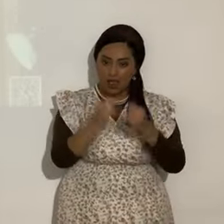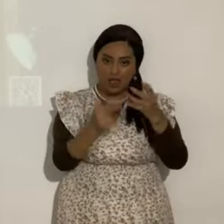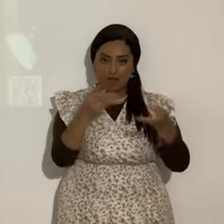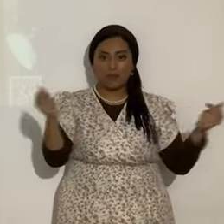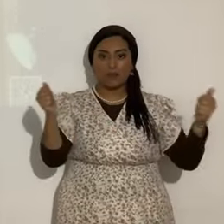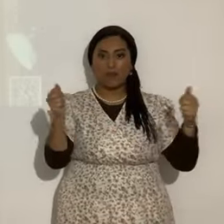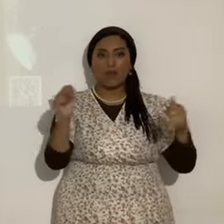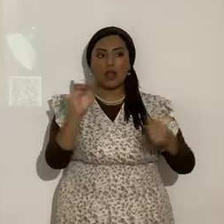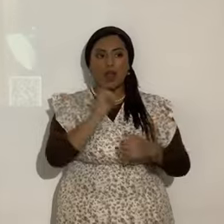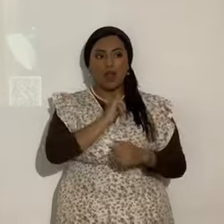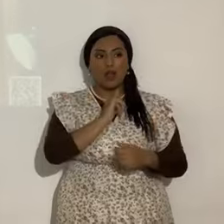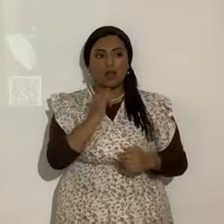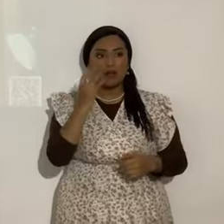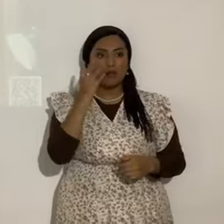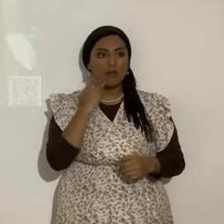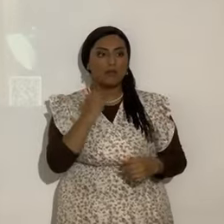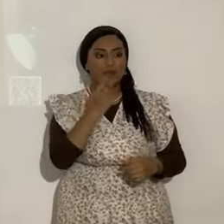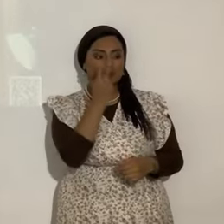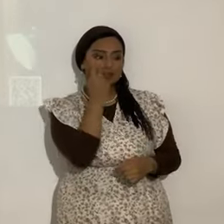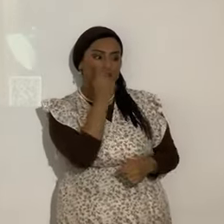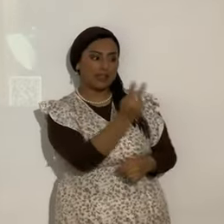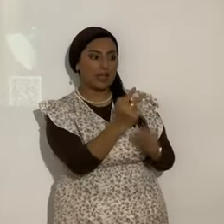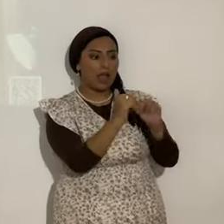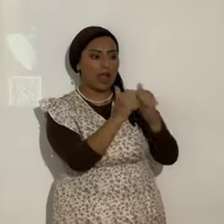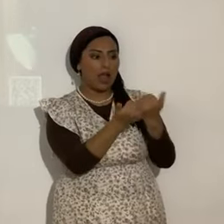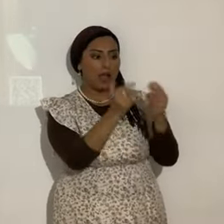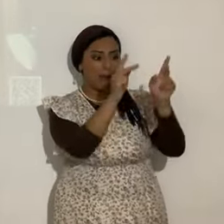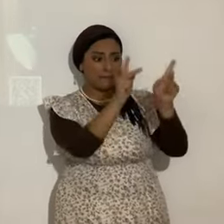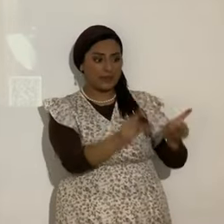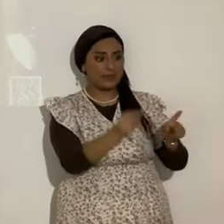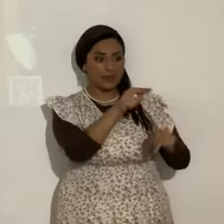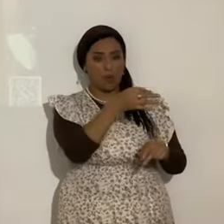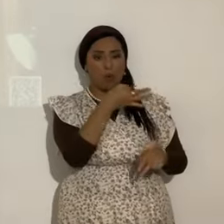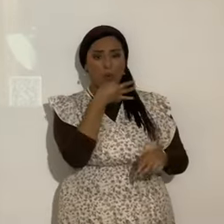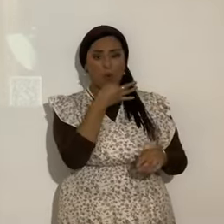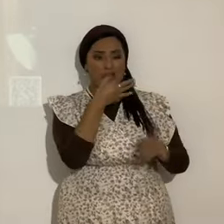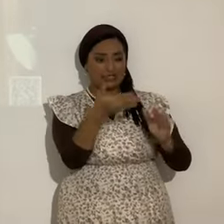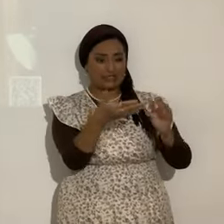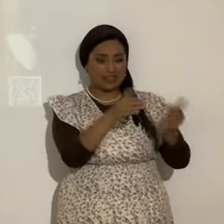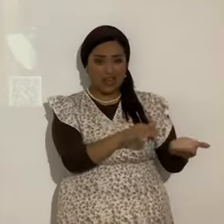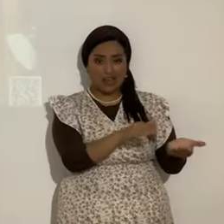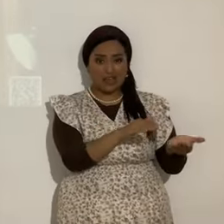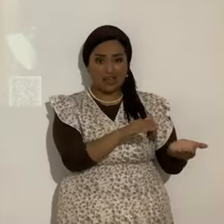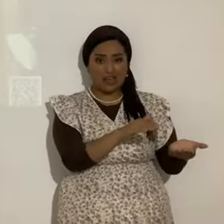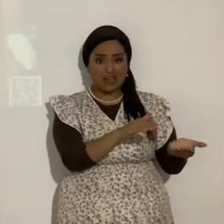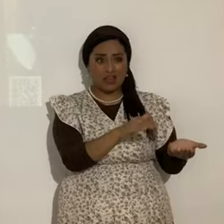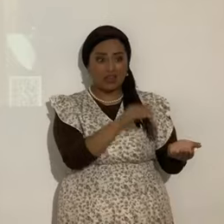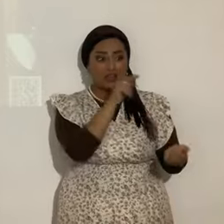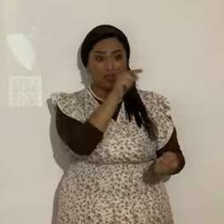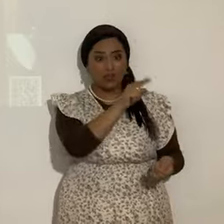tocó ver como personas que ya estaban a punto de morir mandaban a traer al